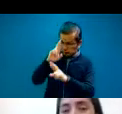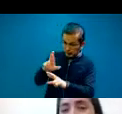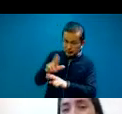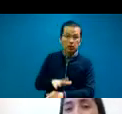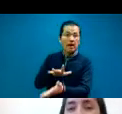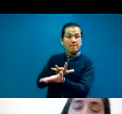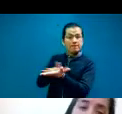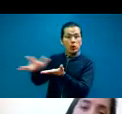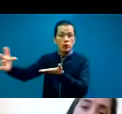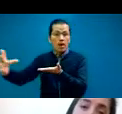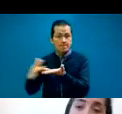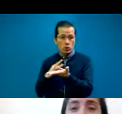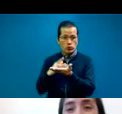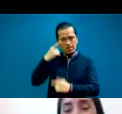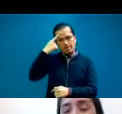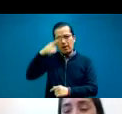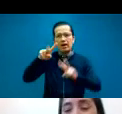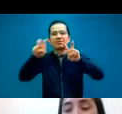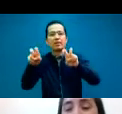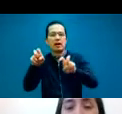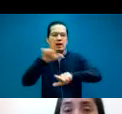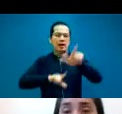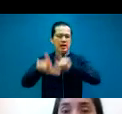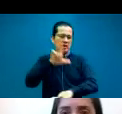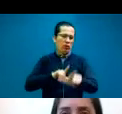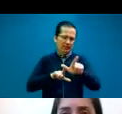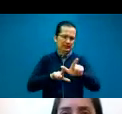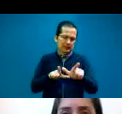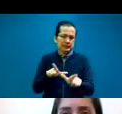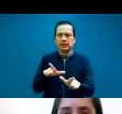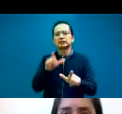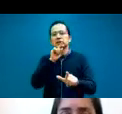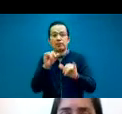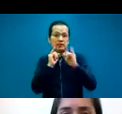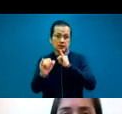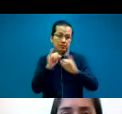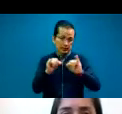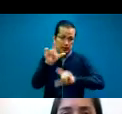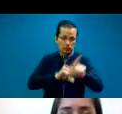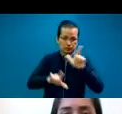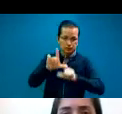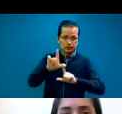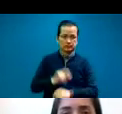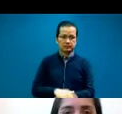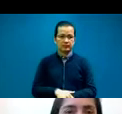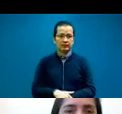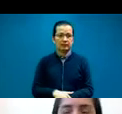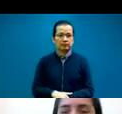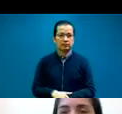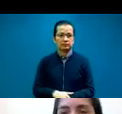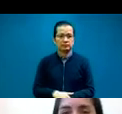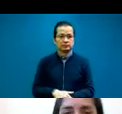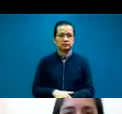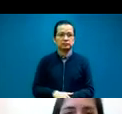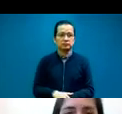temáticas que tengan que ver con la lengua de señas y la interpretación de lengua de señas. Esto es